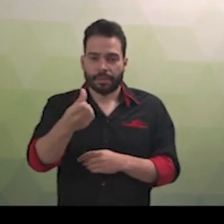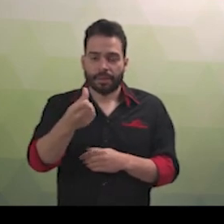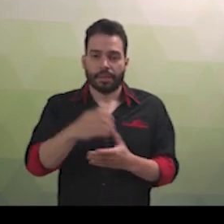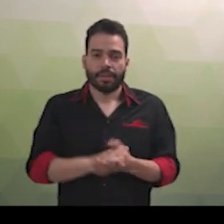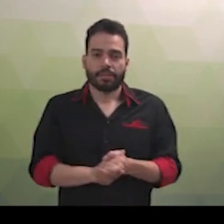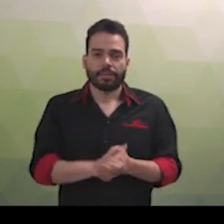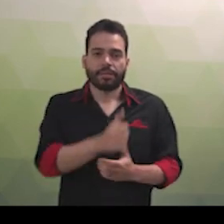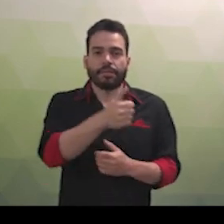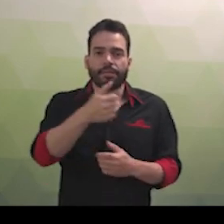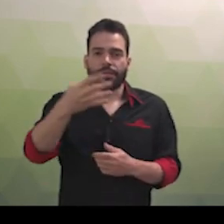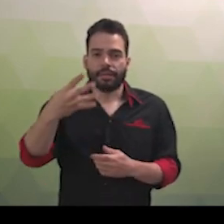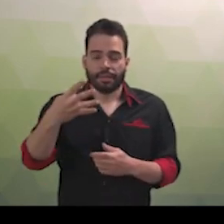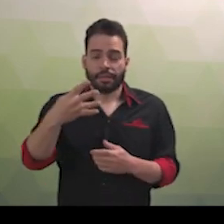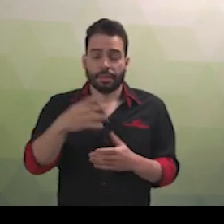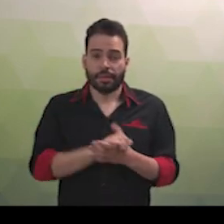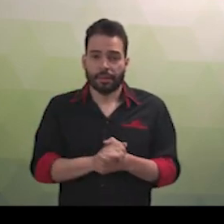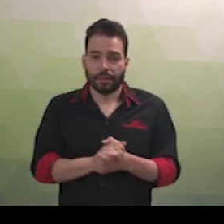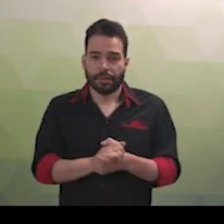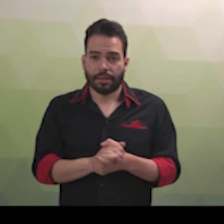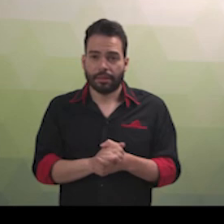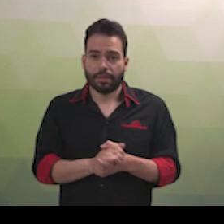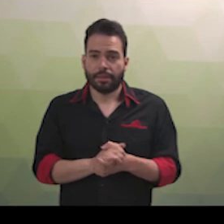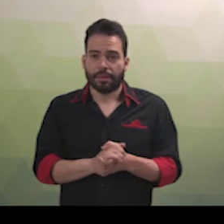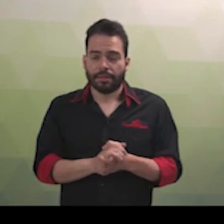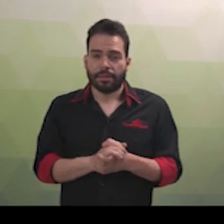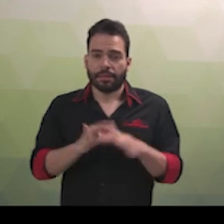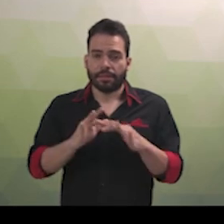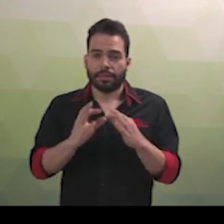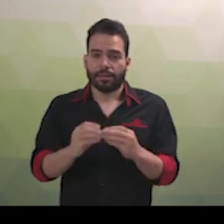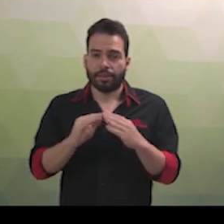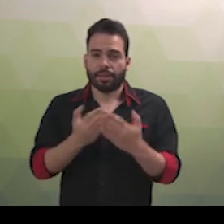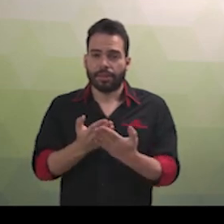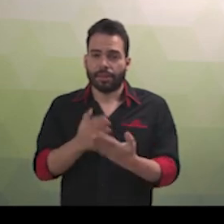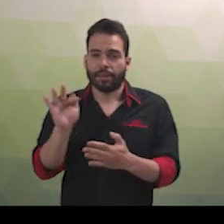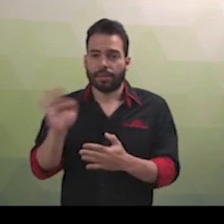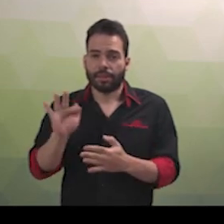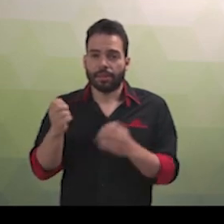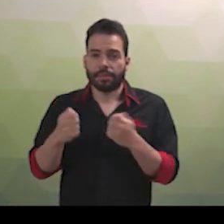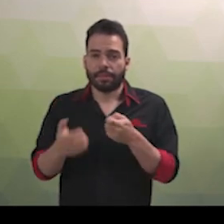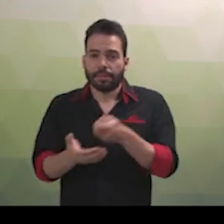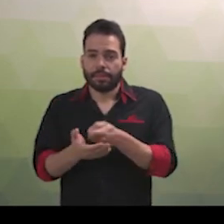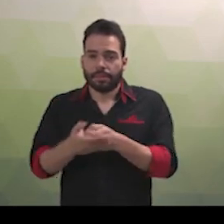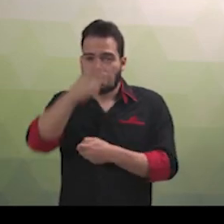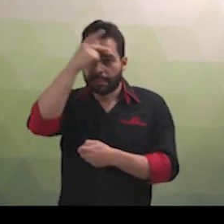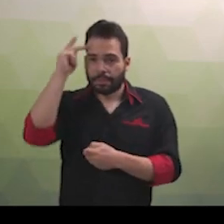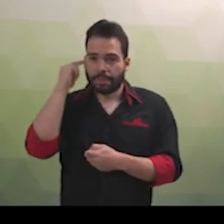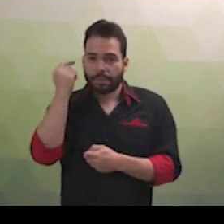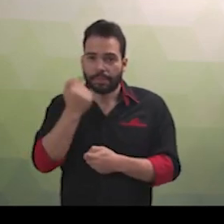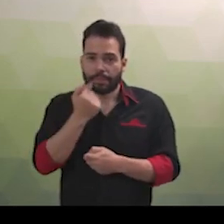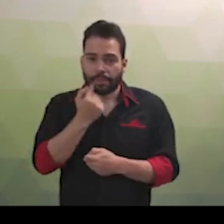as pessoas surdas, acesso à comunicação, à informação e à educação nos processos seletivos, nas